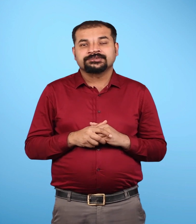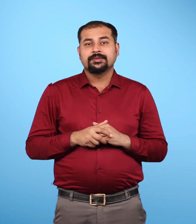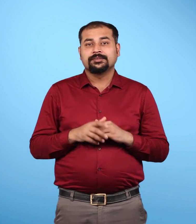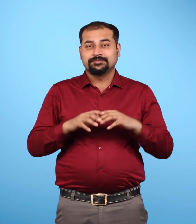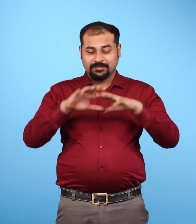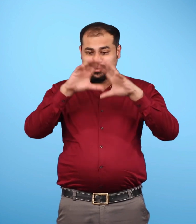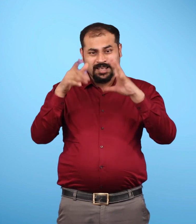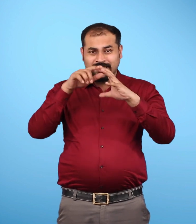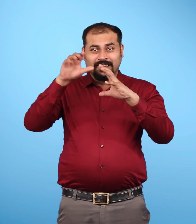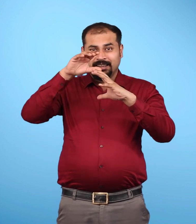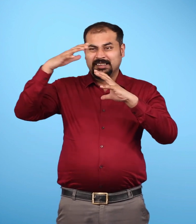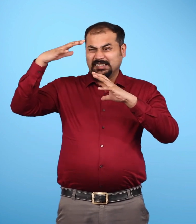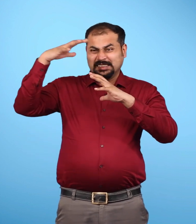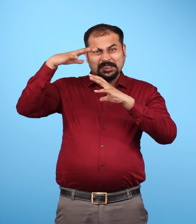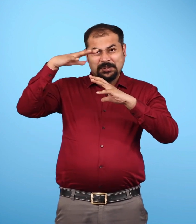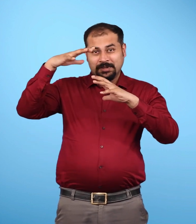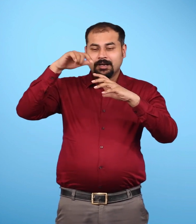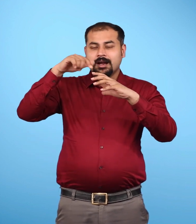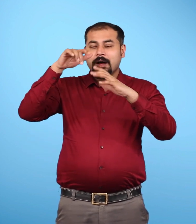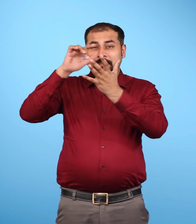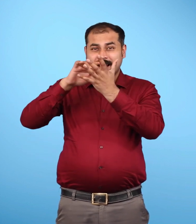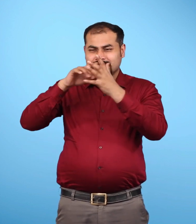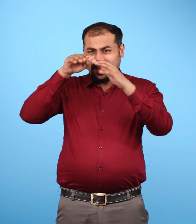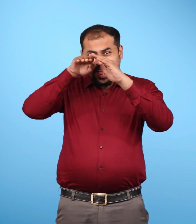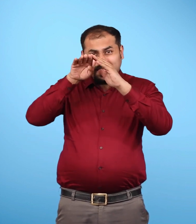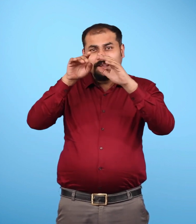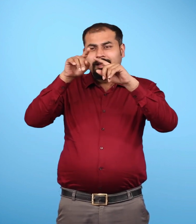यहाँ एक स्थान से दूसरे स्थान पर अलग-अलग होता है